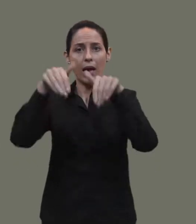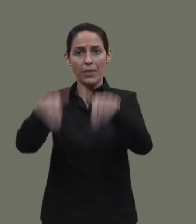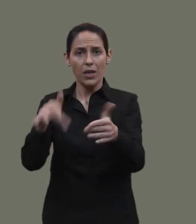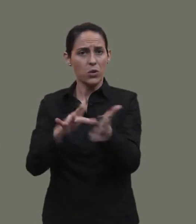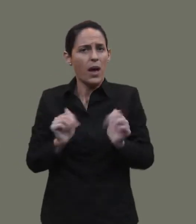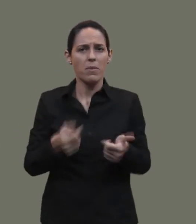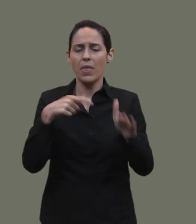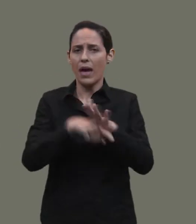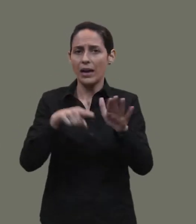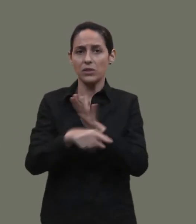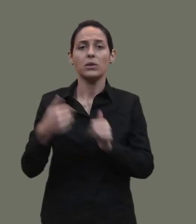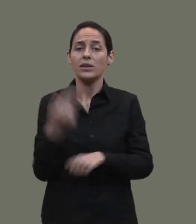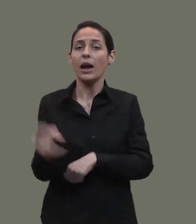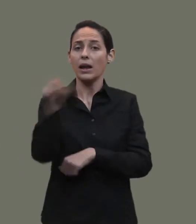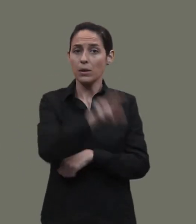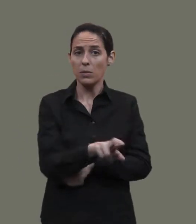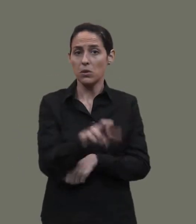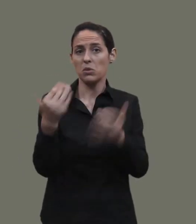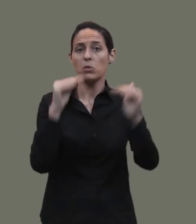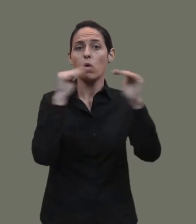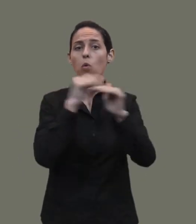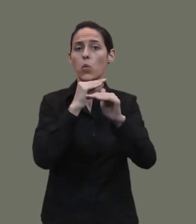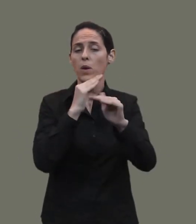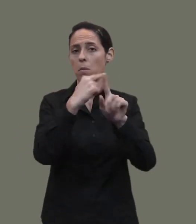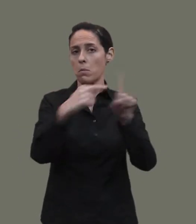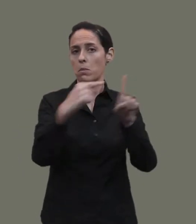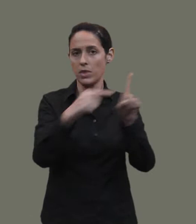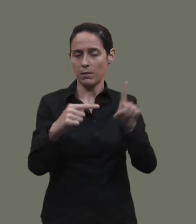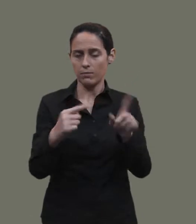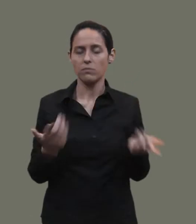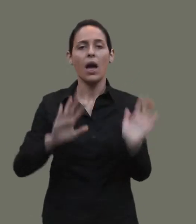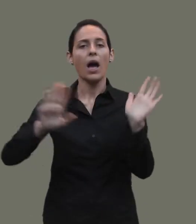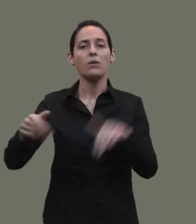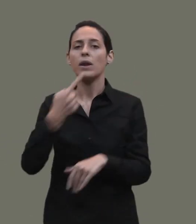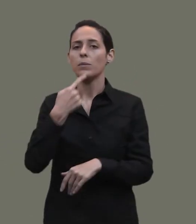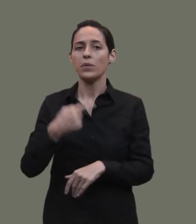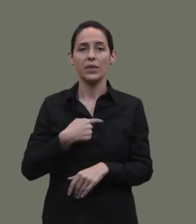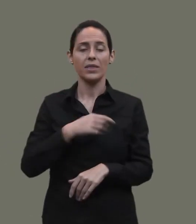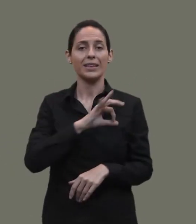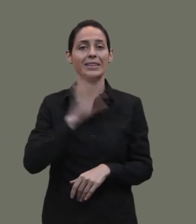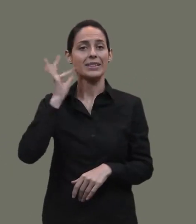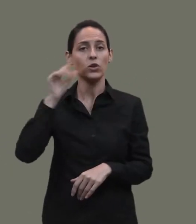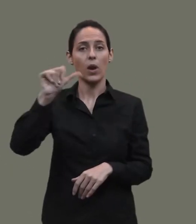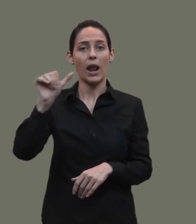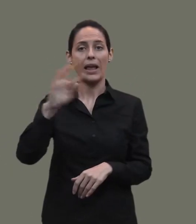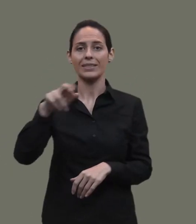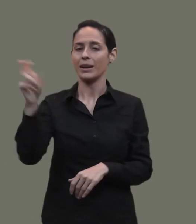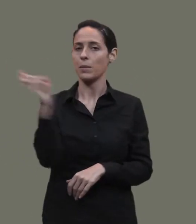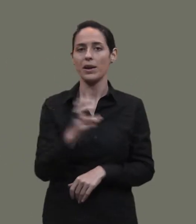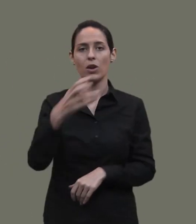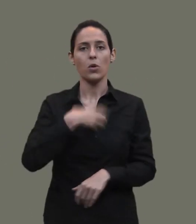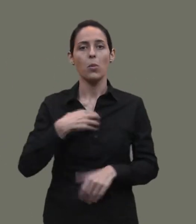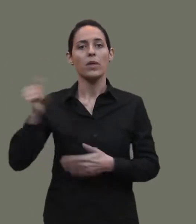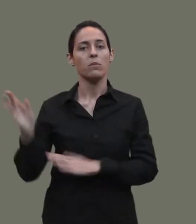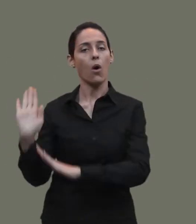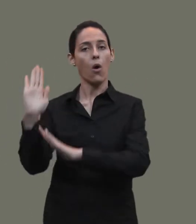iniciamos las gestiones que, como les reitero, fue a mediados de octubre Finalmente se nos comunicó que la señora Lastra no podría acudir y se